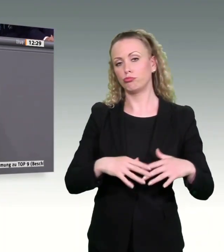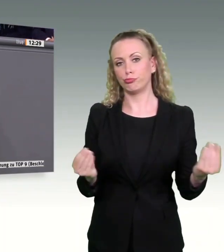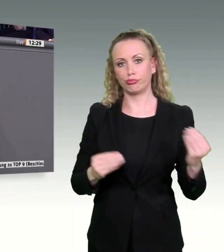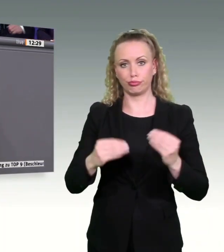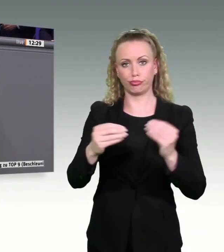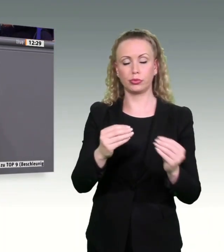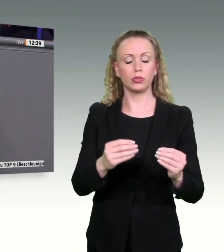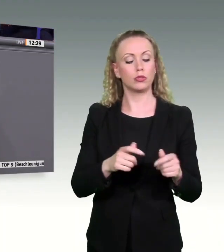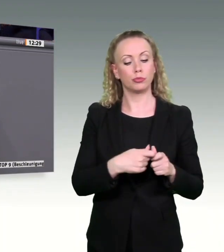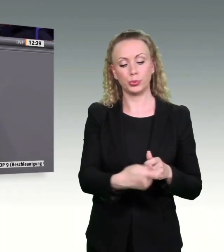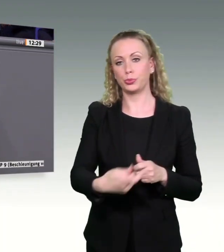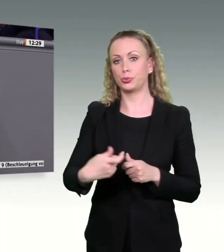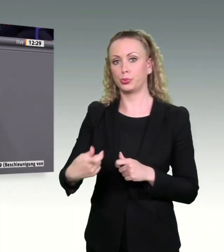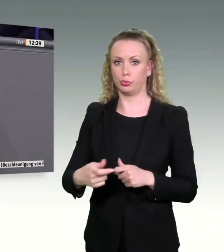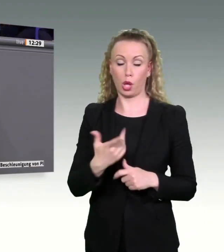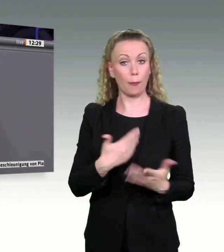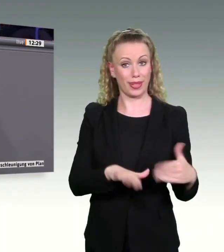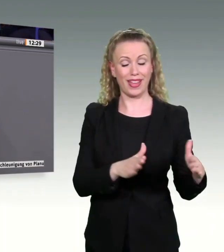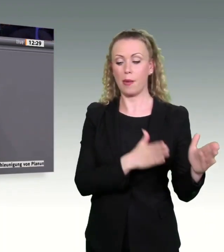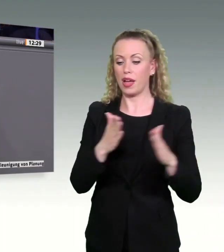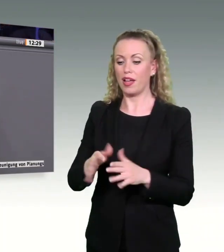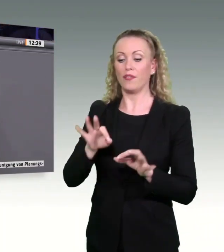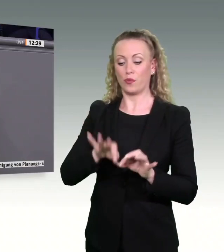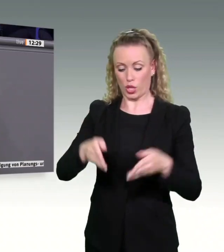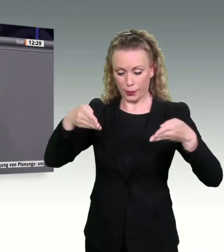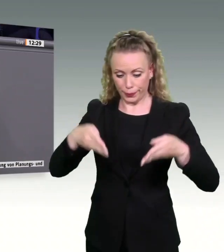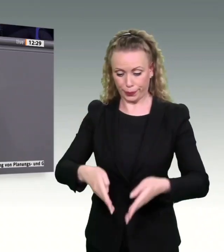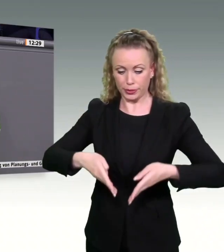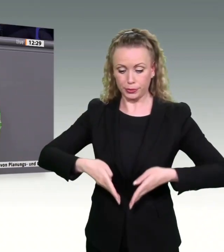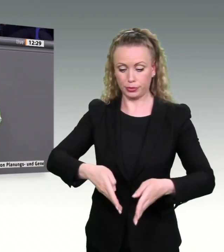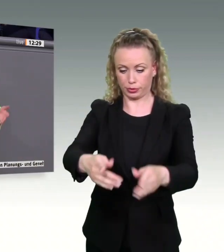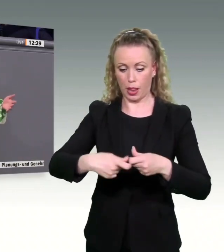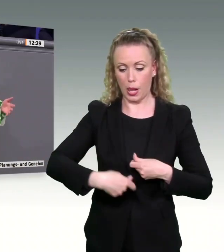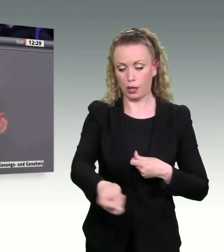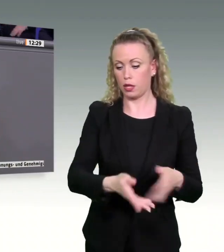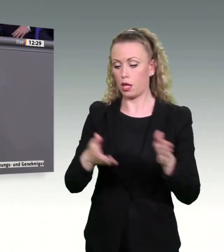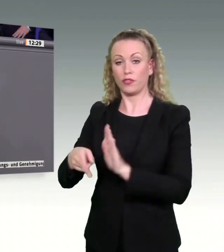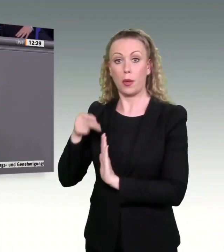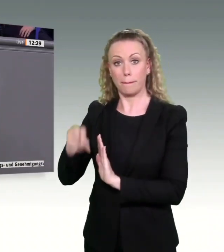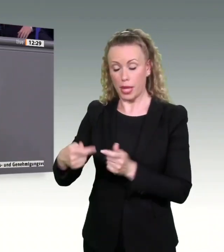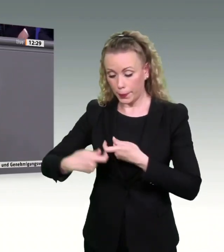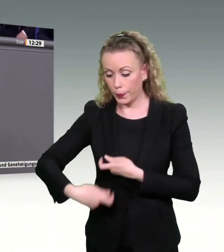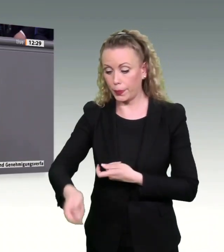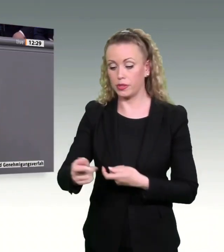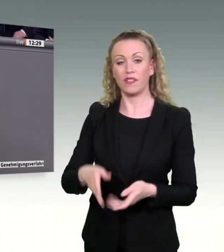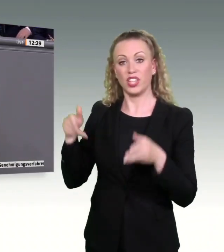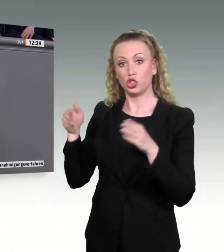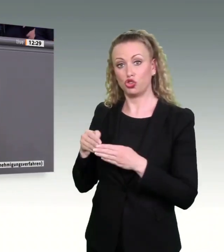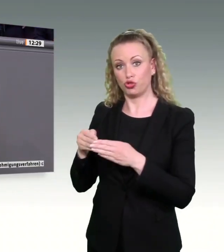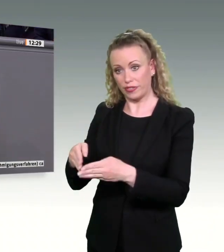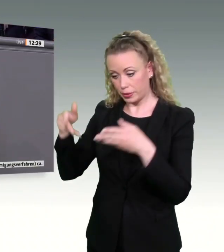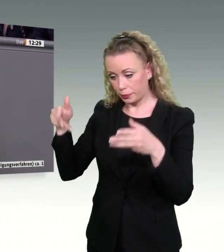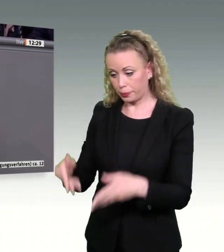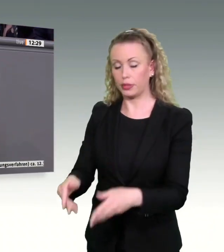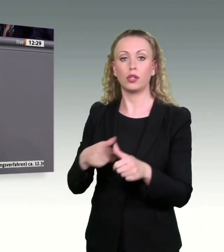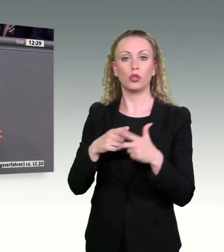brauchen die Planungsbeschleunigung für Leitungstrassen, für Bahntrassen, Schifffahrtswegen und eben die Autobahnen. Wir haben dazu